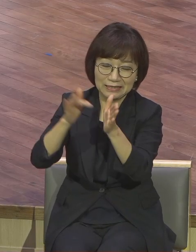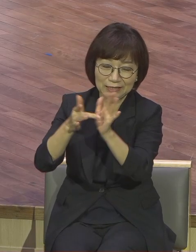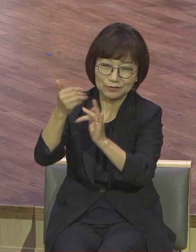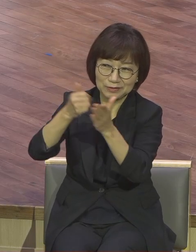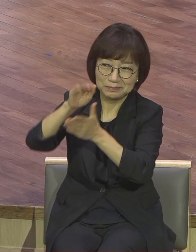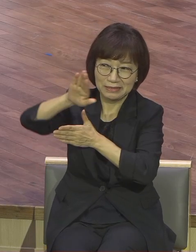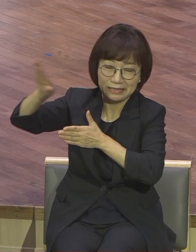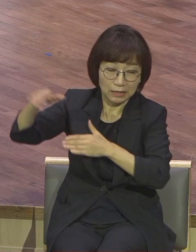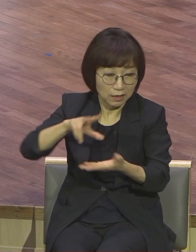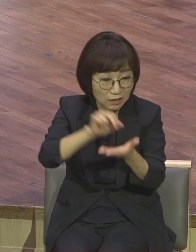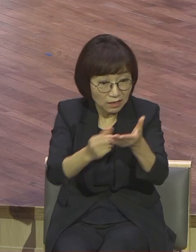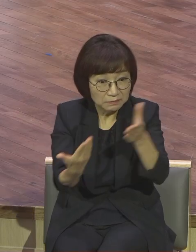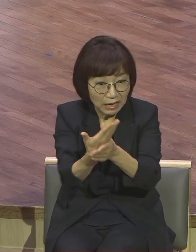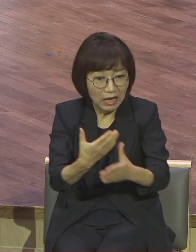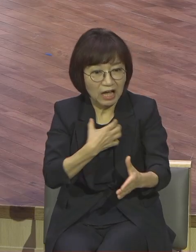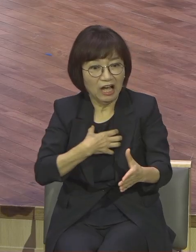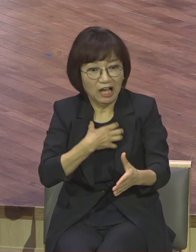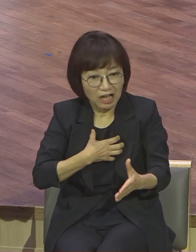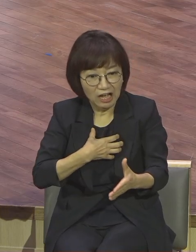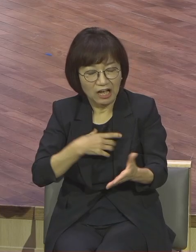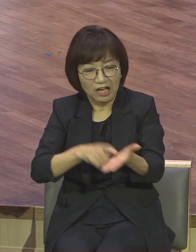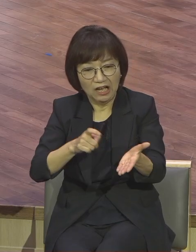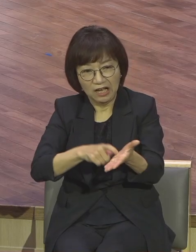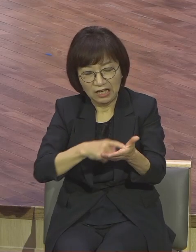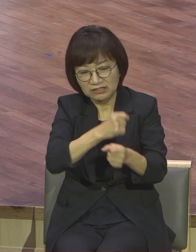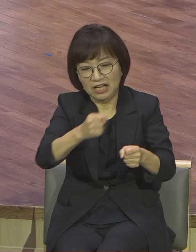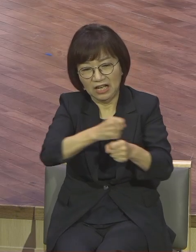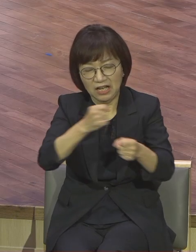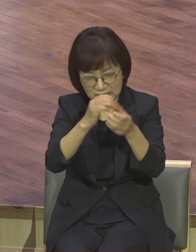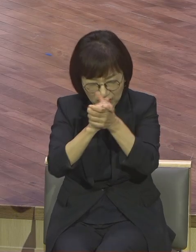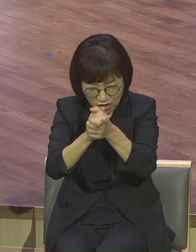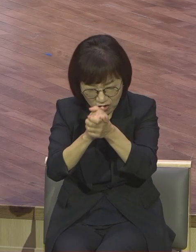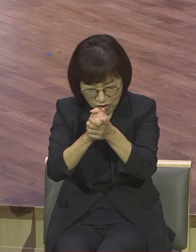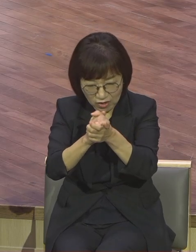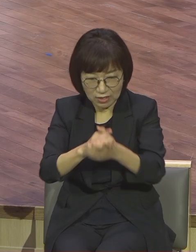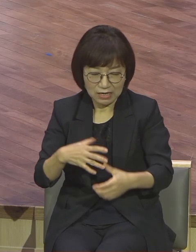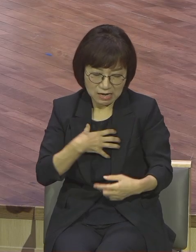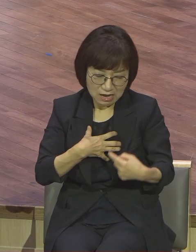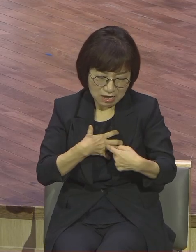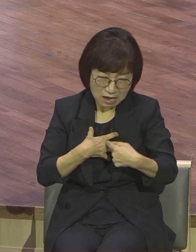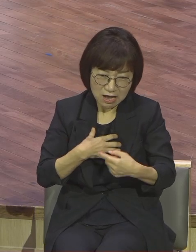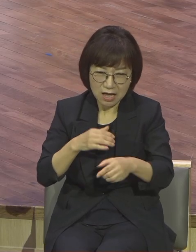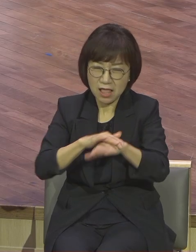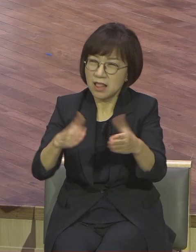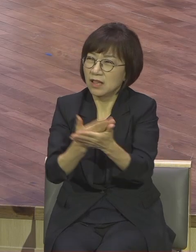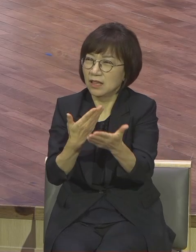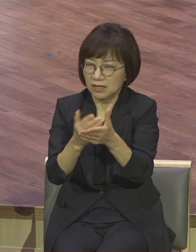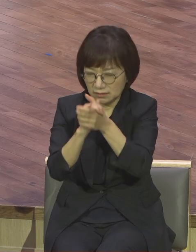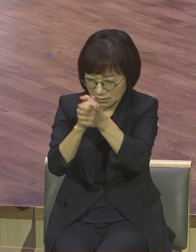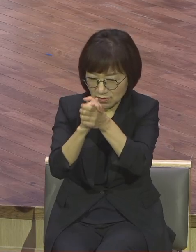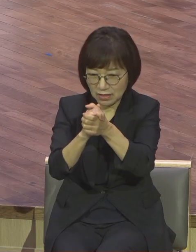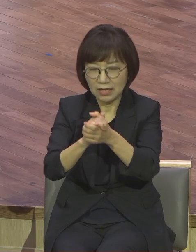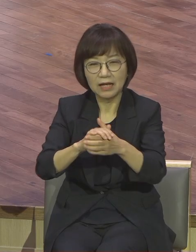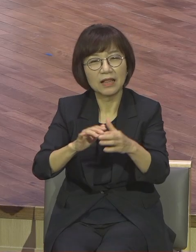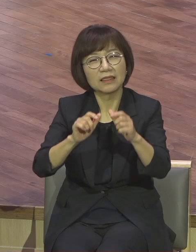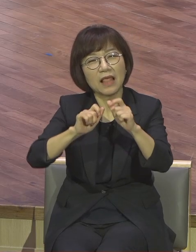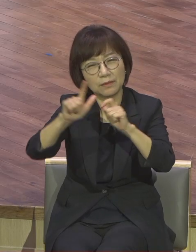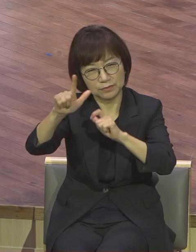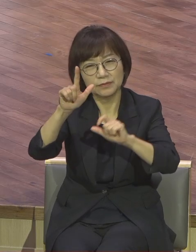너 기도 제목도 자기 염려거리로 기도 제목입니다 염려거리로 확 기도 제목 우리는 이런